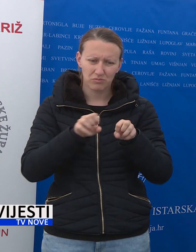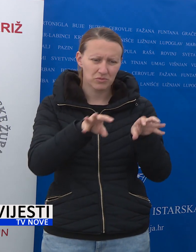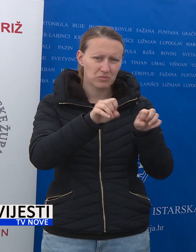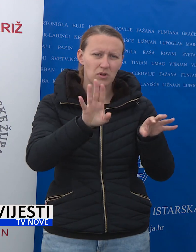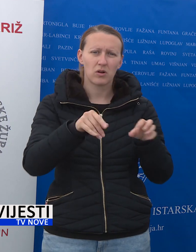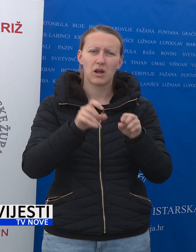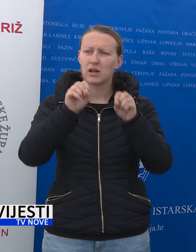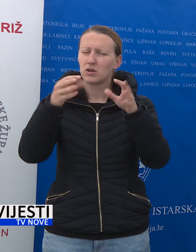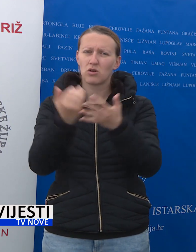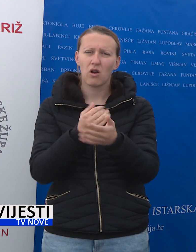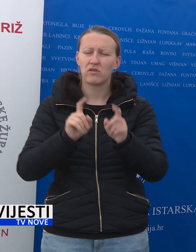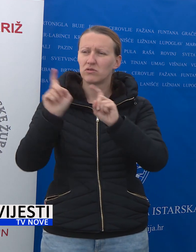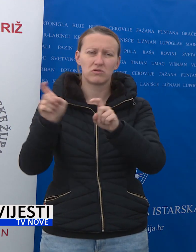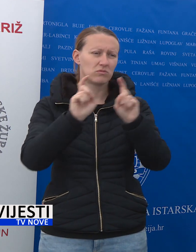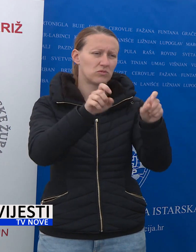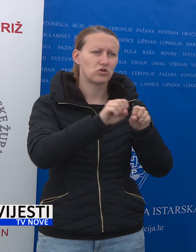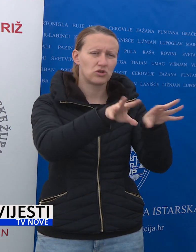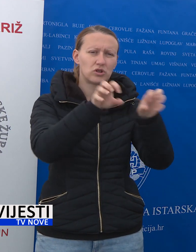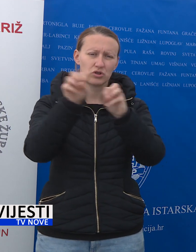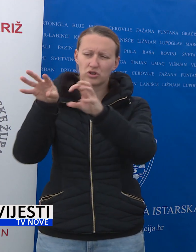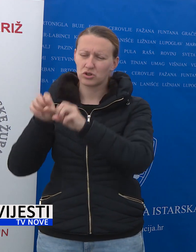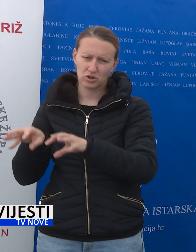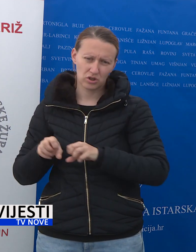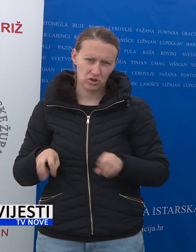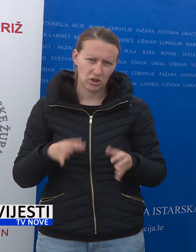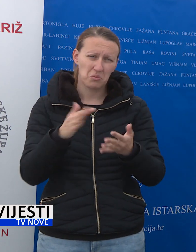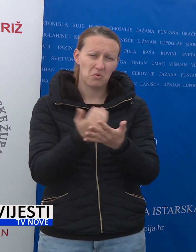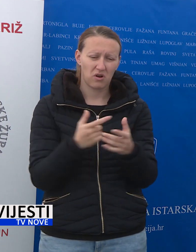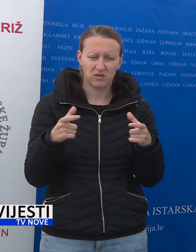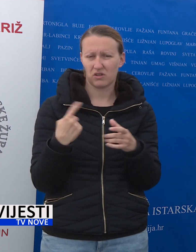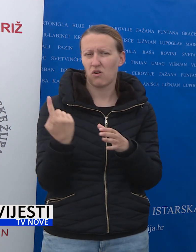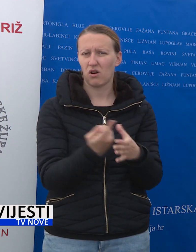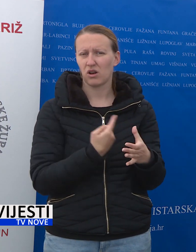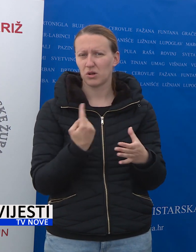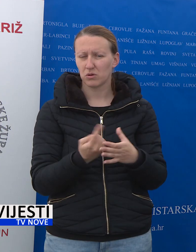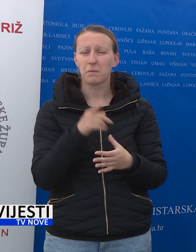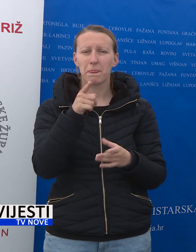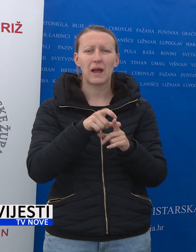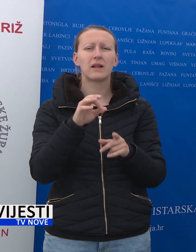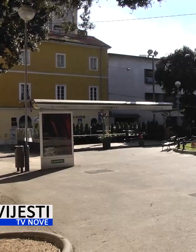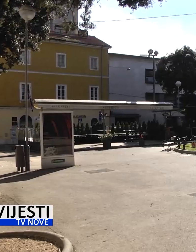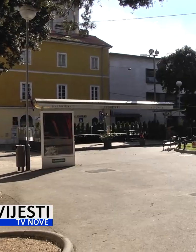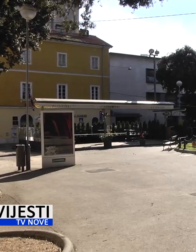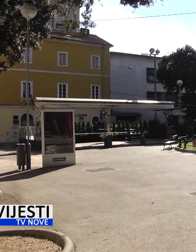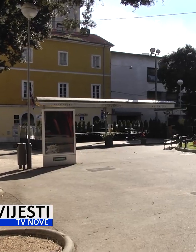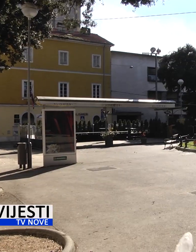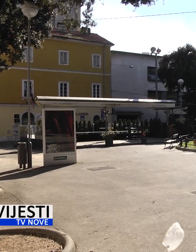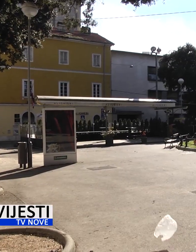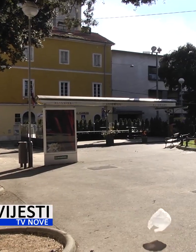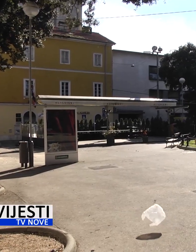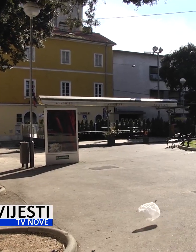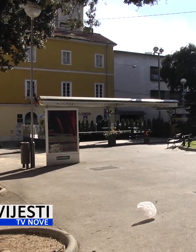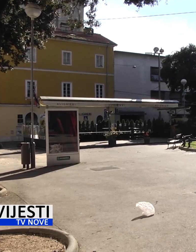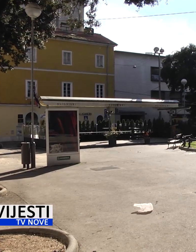kontakata onda proizlaze novi kontakti i onda praktički imamo opet zatvoreni krug. Znači taj dio nekog socijalnog